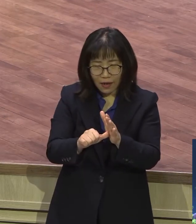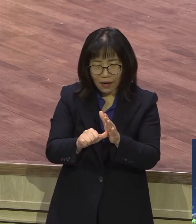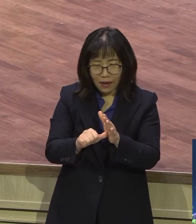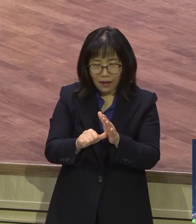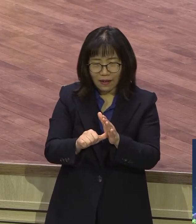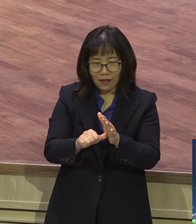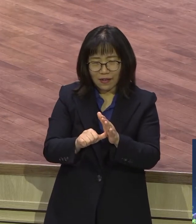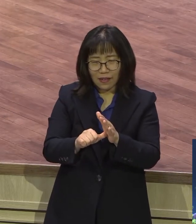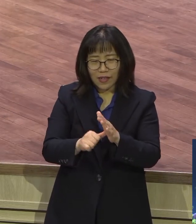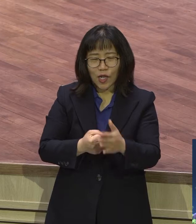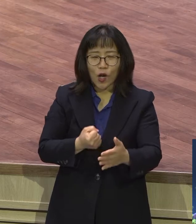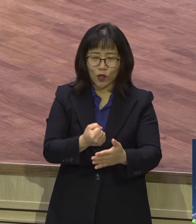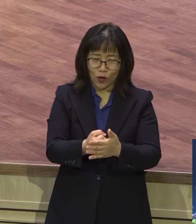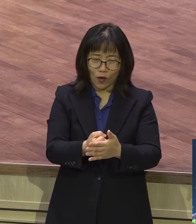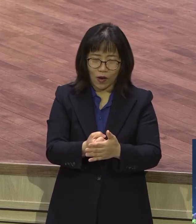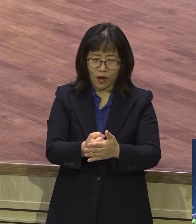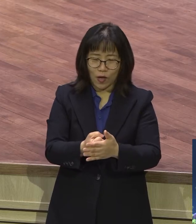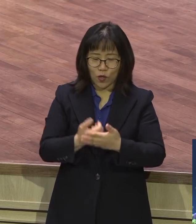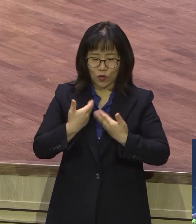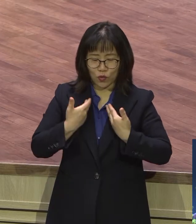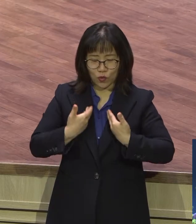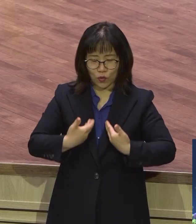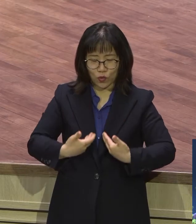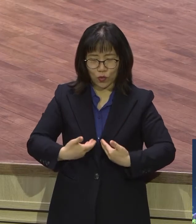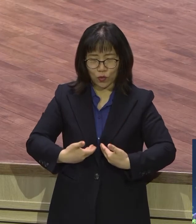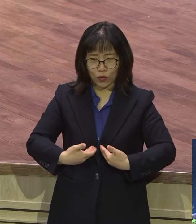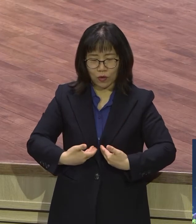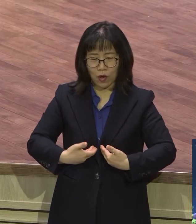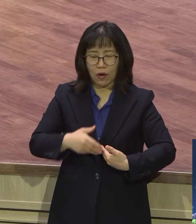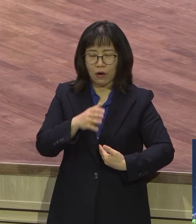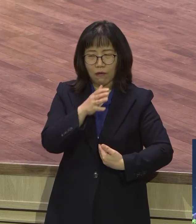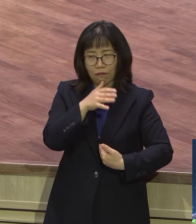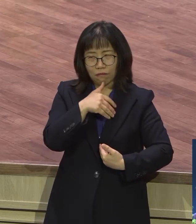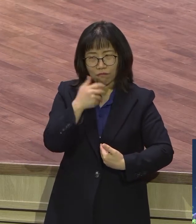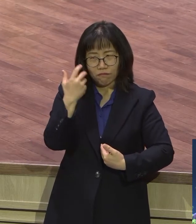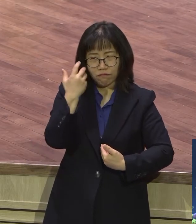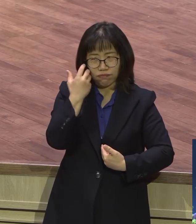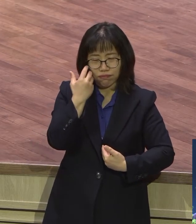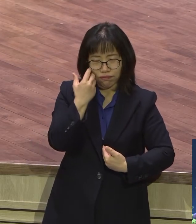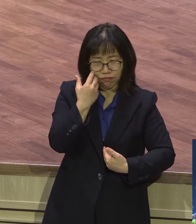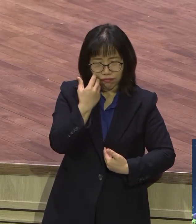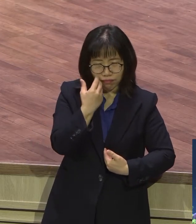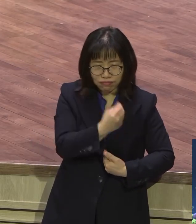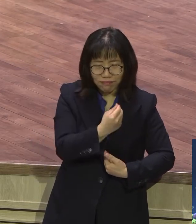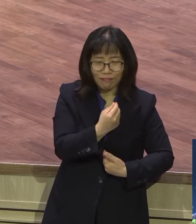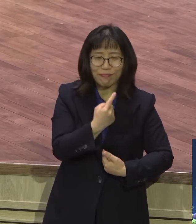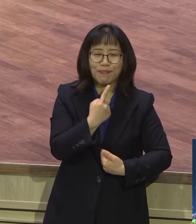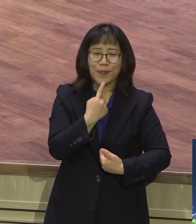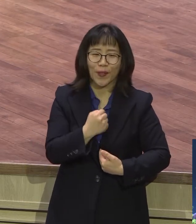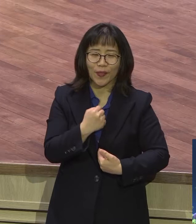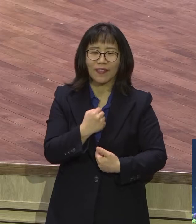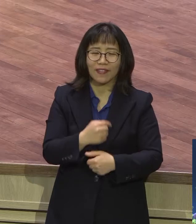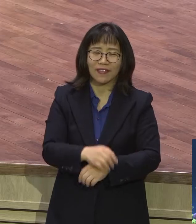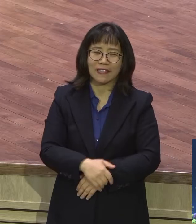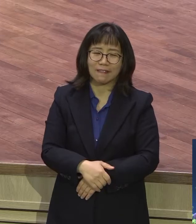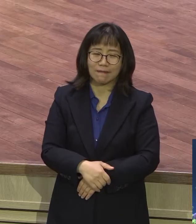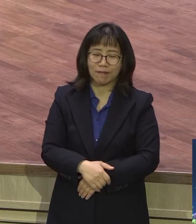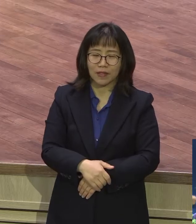조용하면서 쫙 말한다. 사람이 생각이 말라기도 하고 말이 습관이 되고 습관이 삶이 되고 삶이